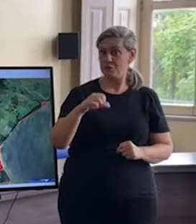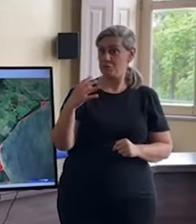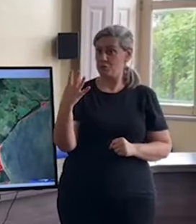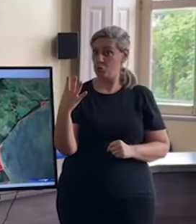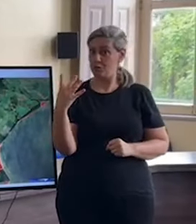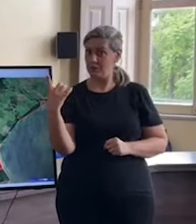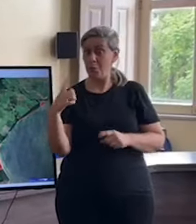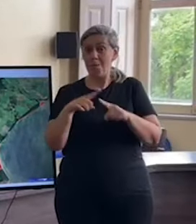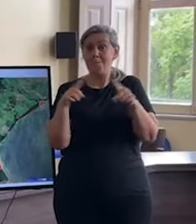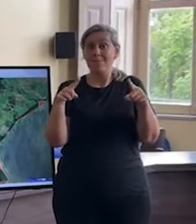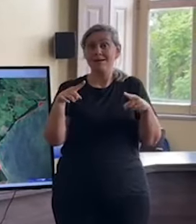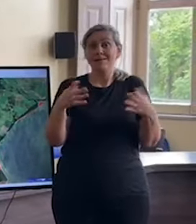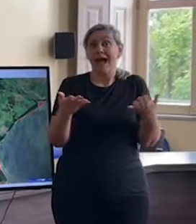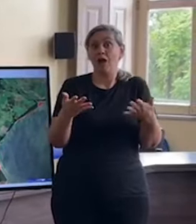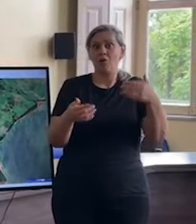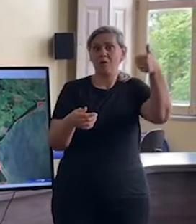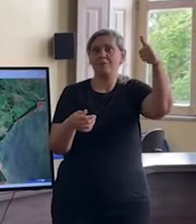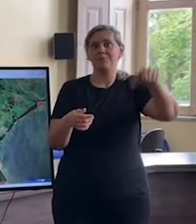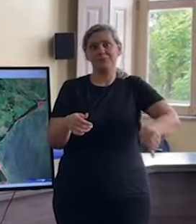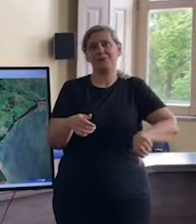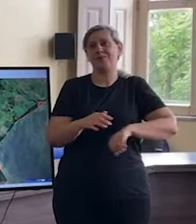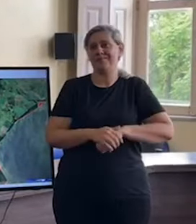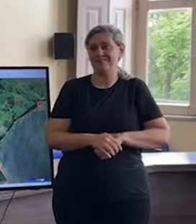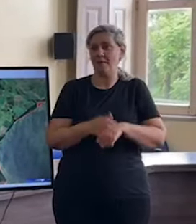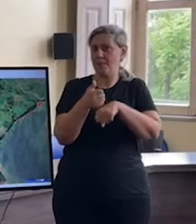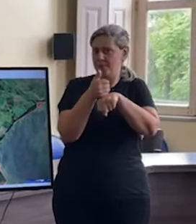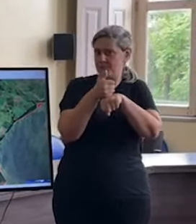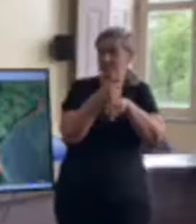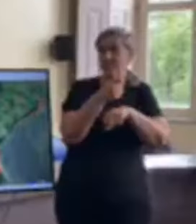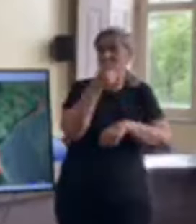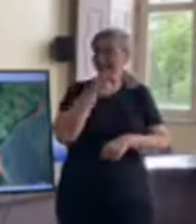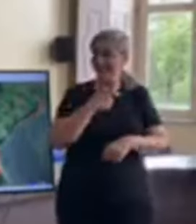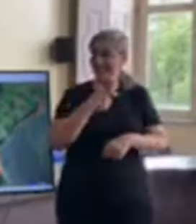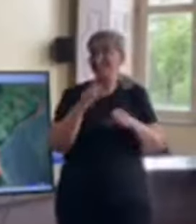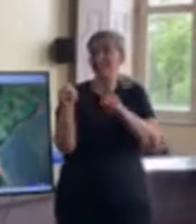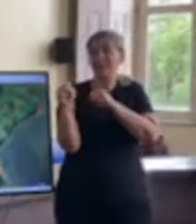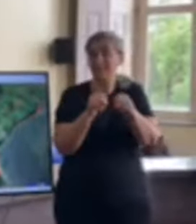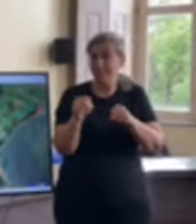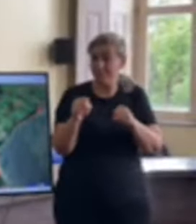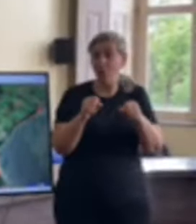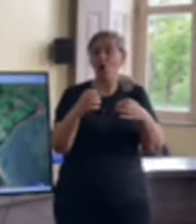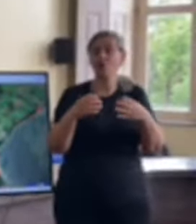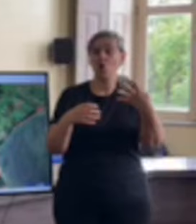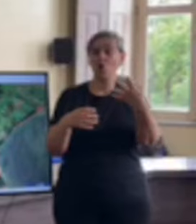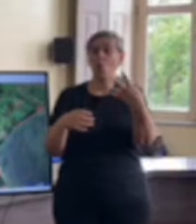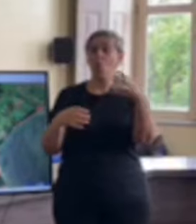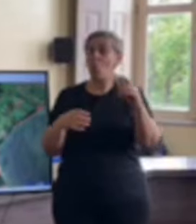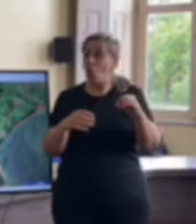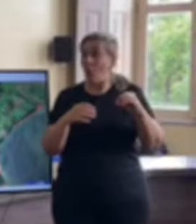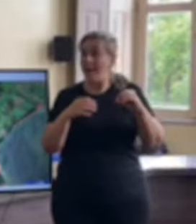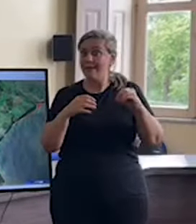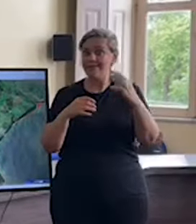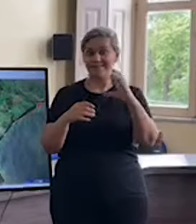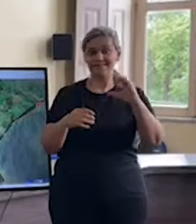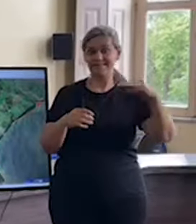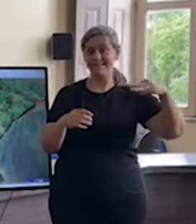especialistas é que a gente tenha em torno de 40 centímetros acima da cota de 41.